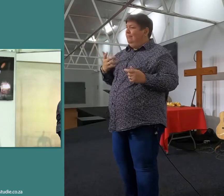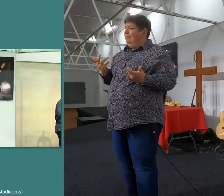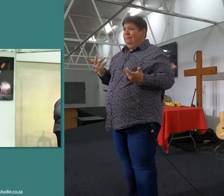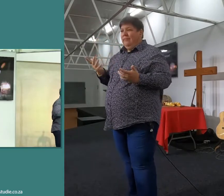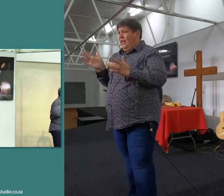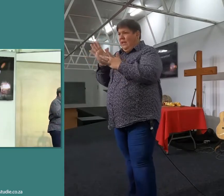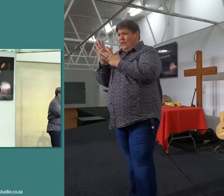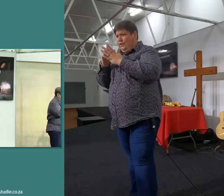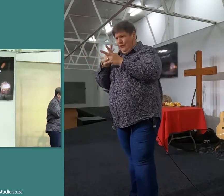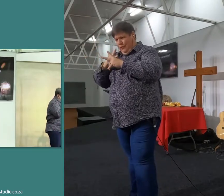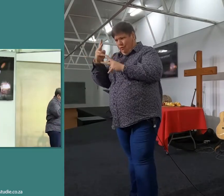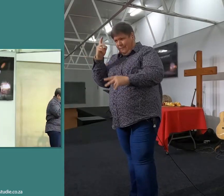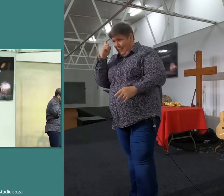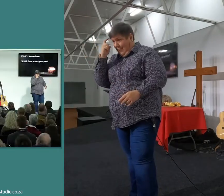impliseer dit, Jesus moest die woord,